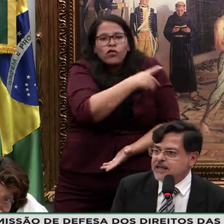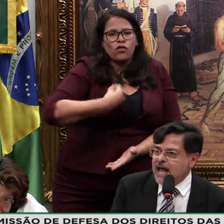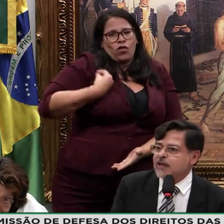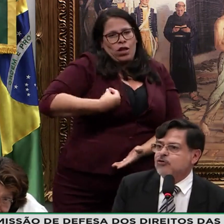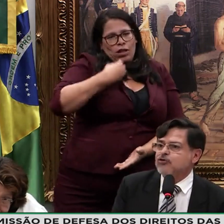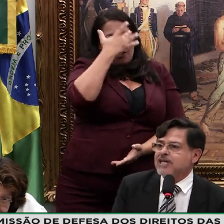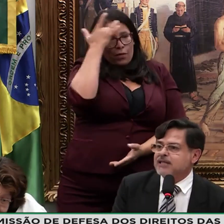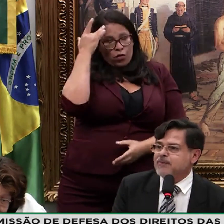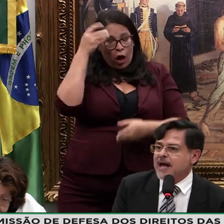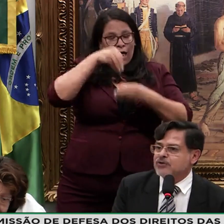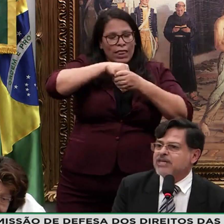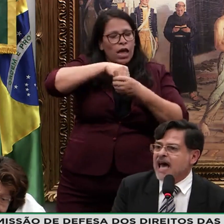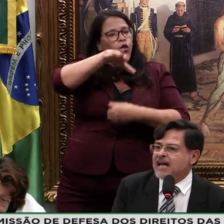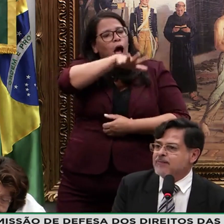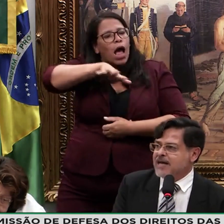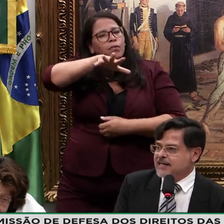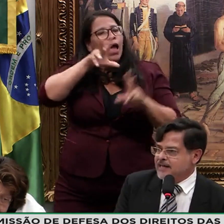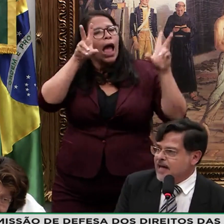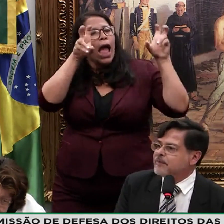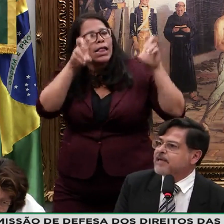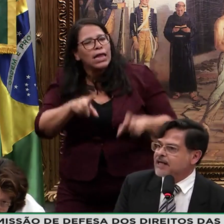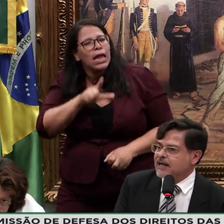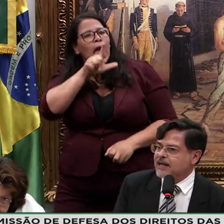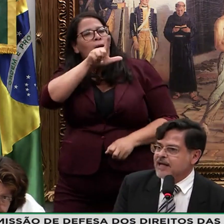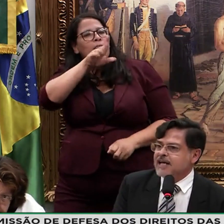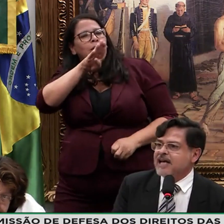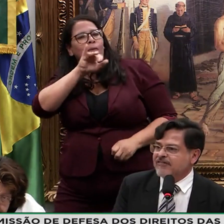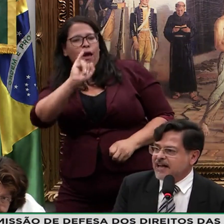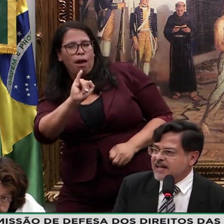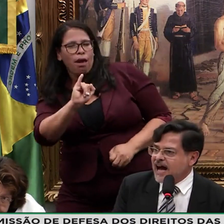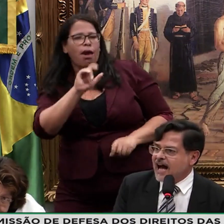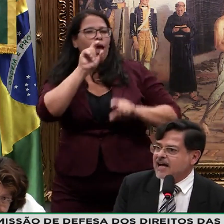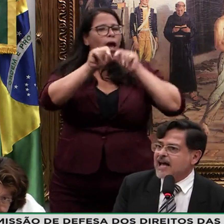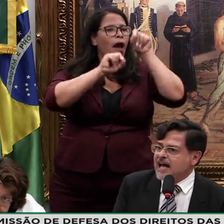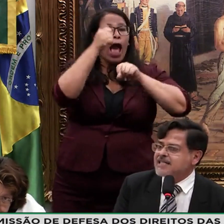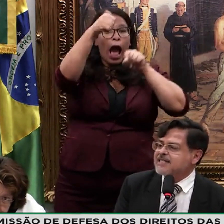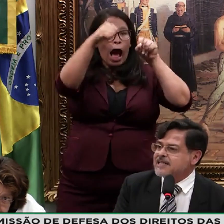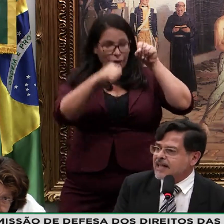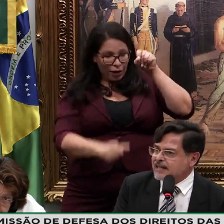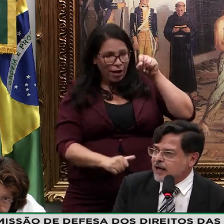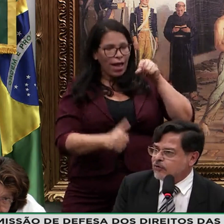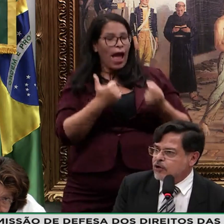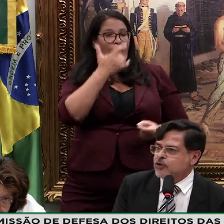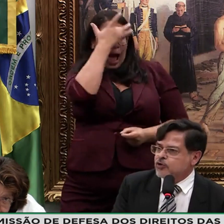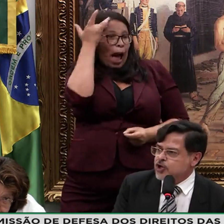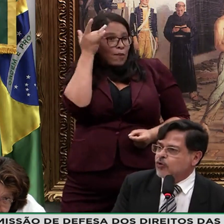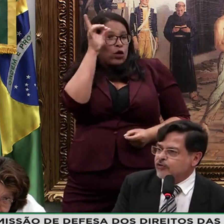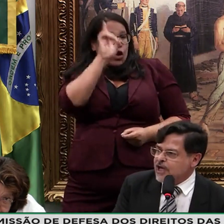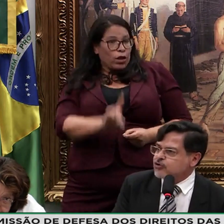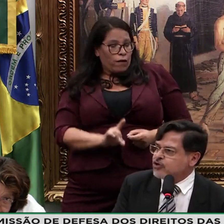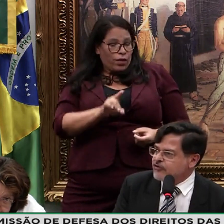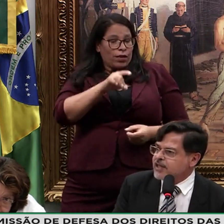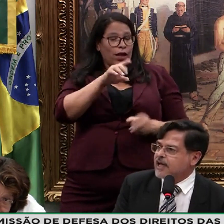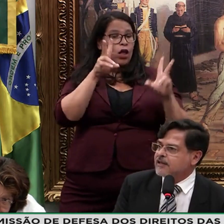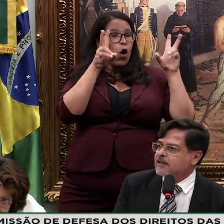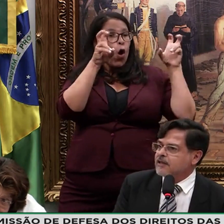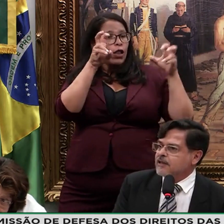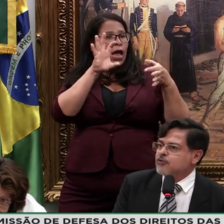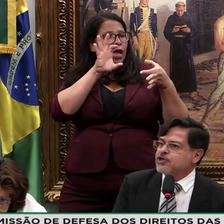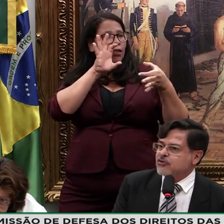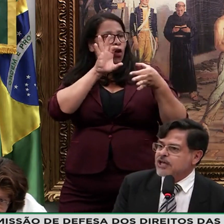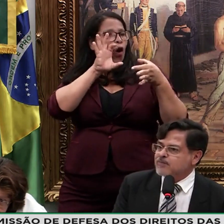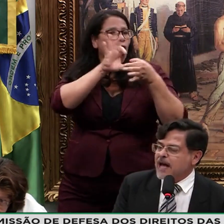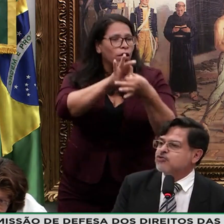dentro dos aspectos que a LBI determina, que é avaliar esse cidadão no seu contexto de vida,